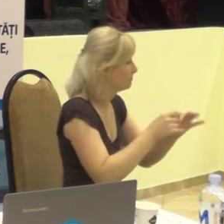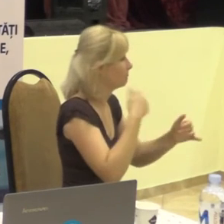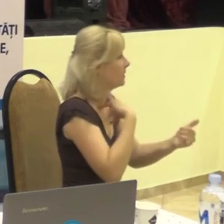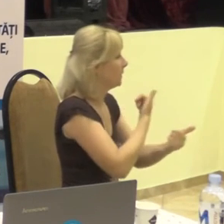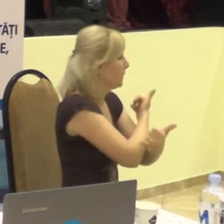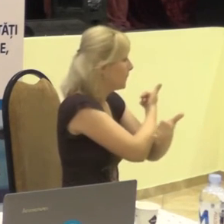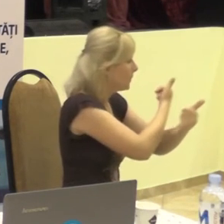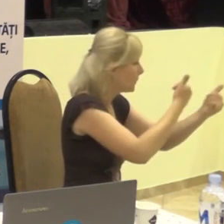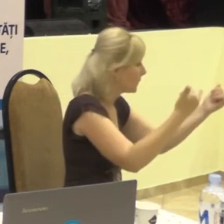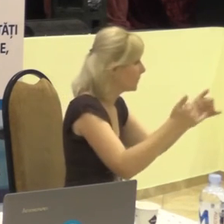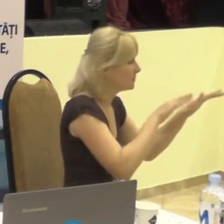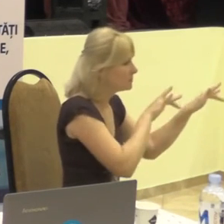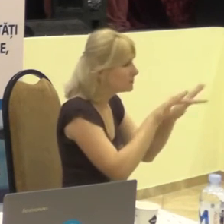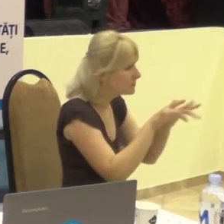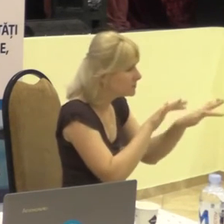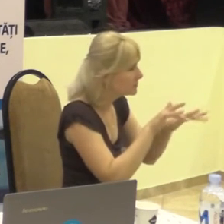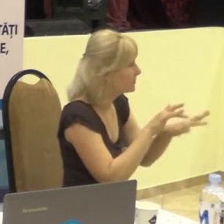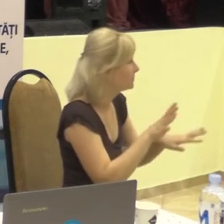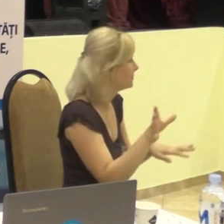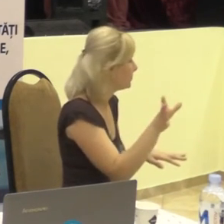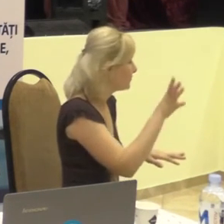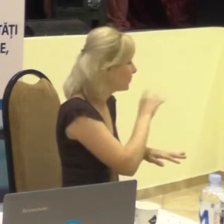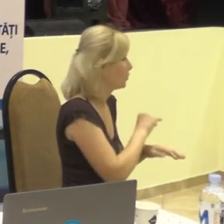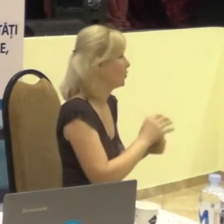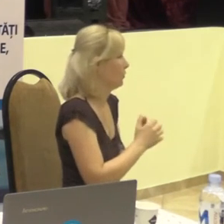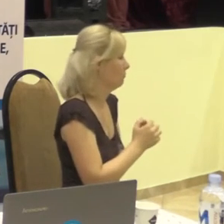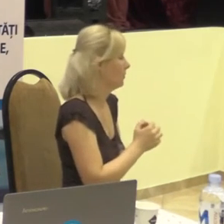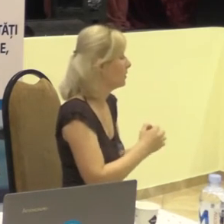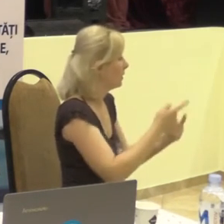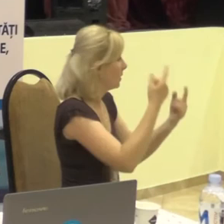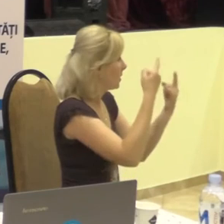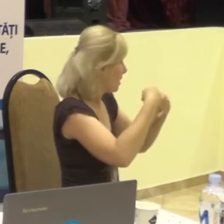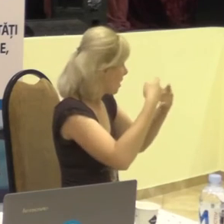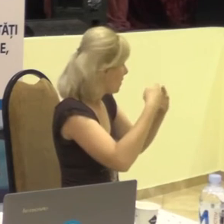care am pus-o în mass media,